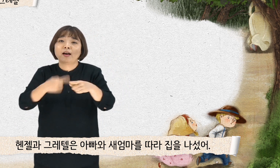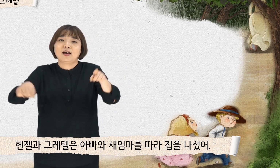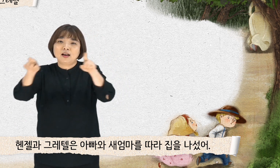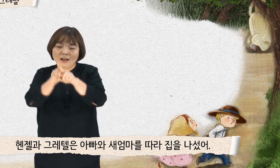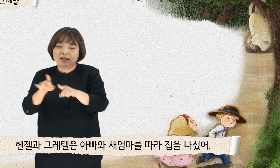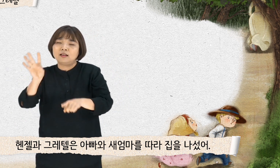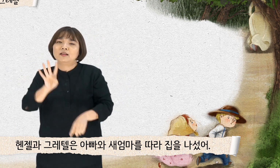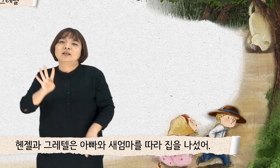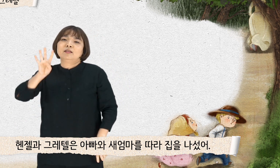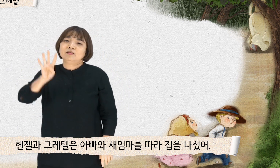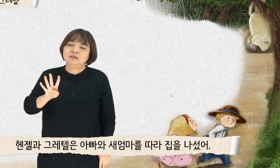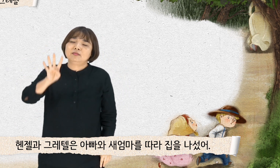집을 나섰어.